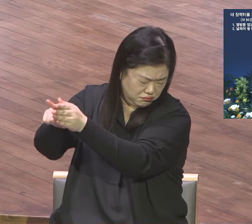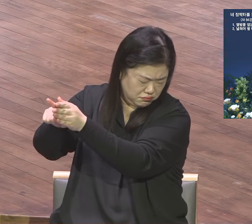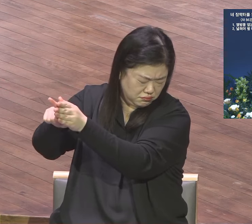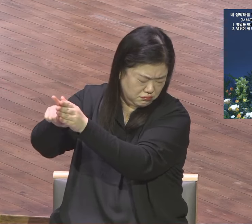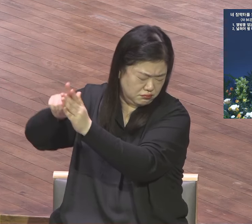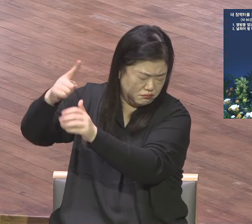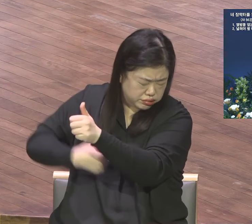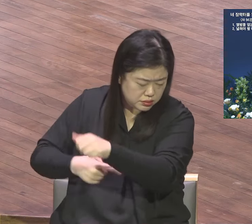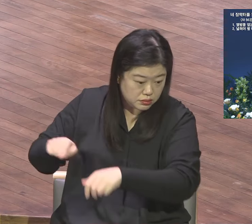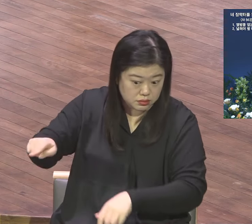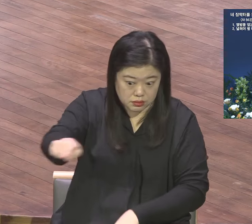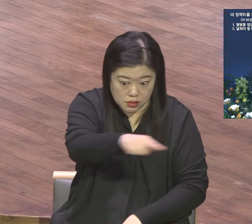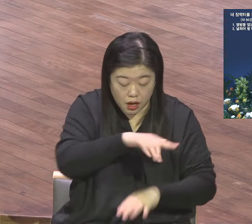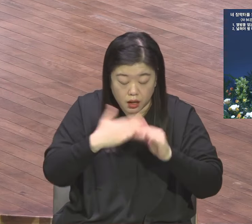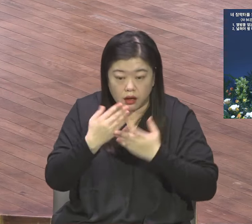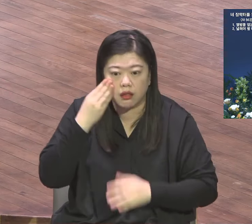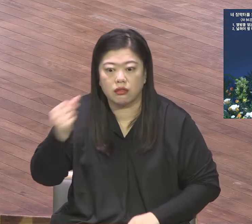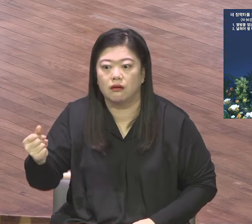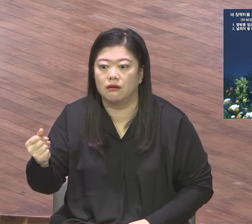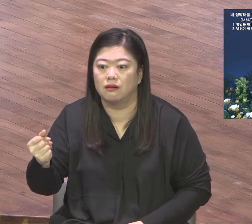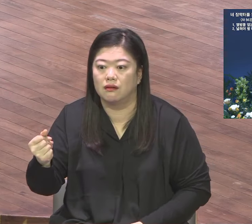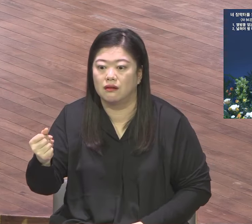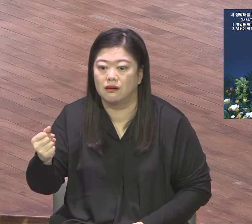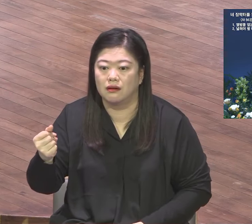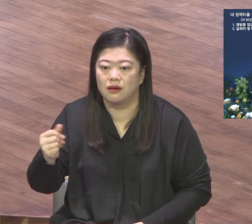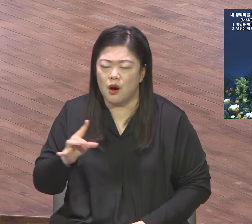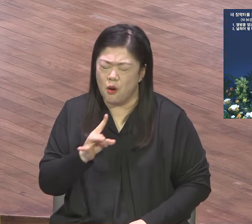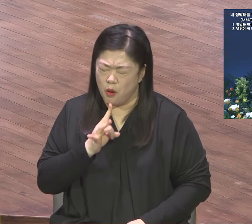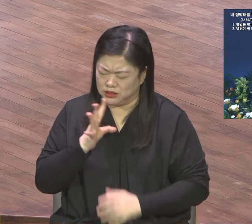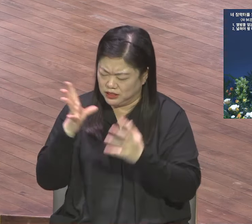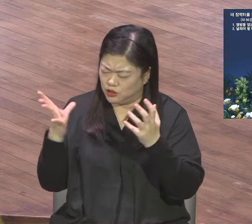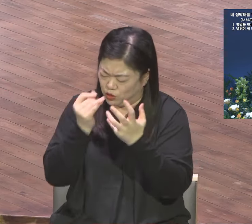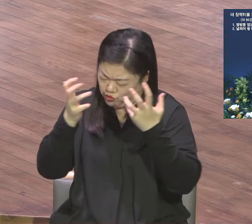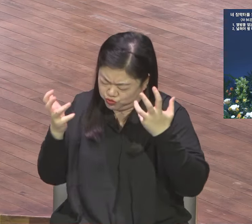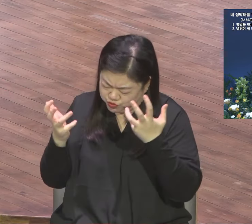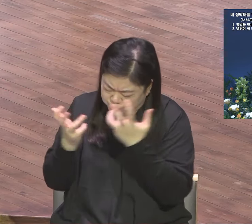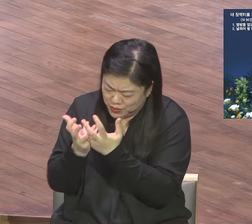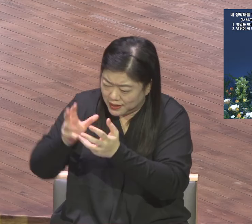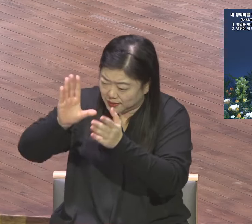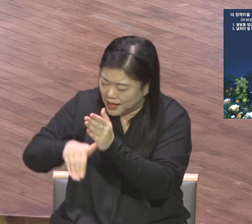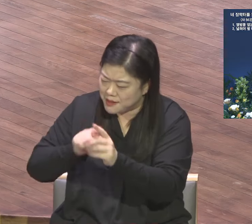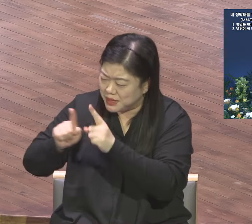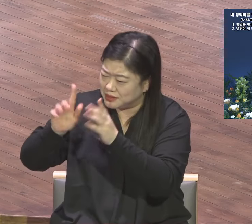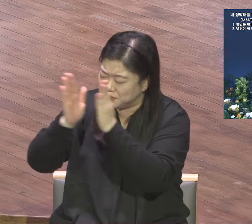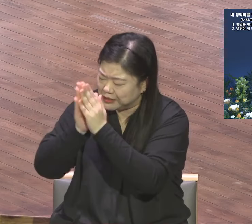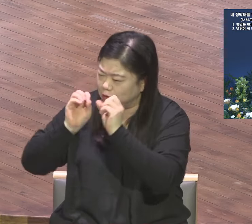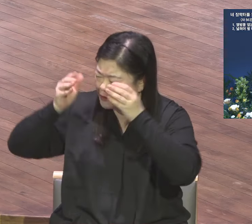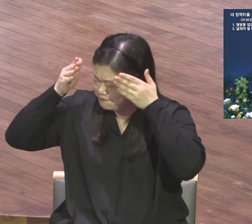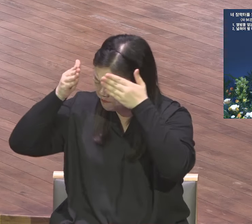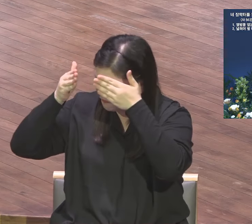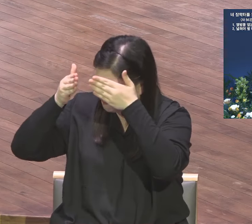영적 방향을 맞춘 인생 오직 성령 충만을 통해서 일심 저짐 지성구 하는 인생으로 인생에게